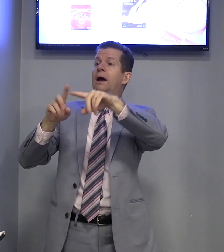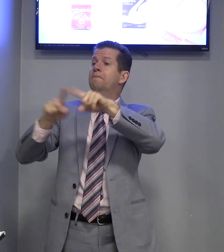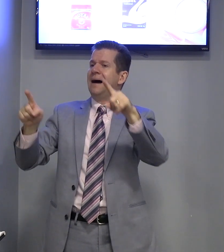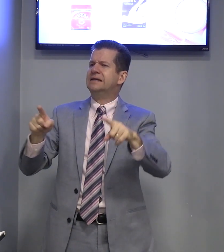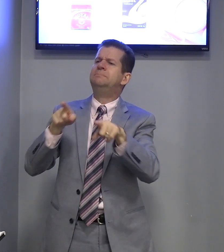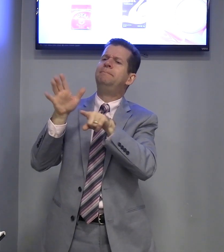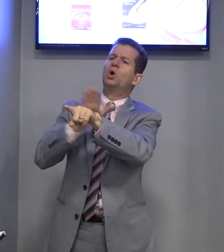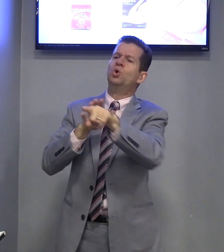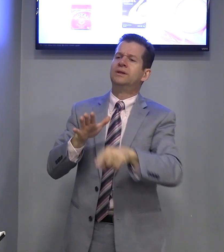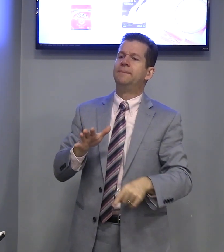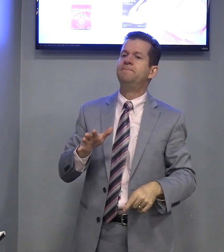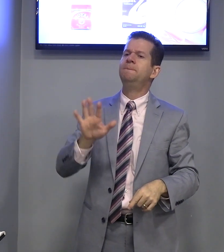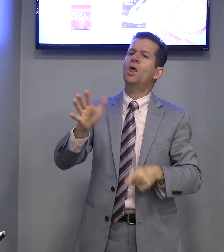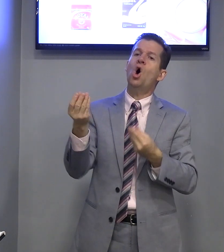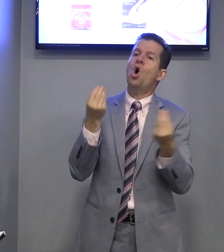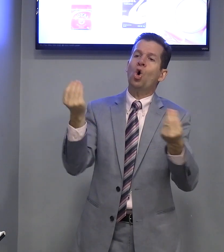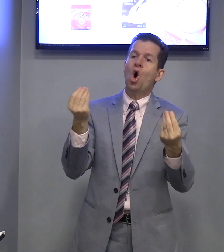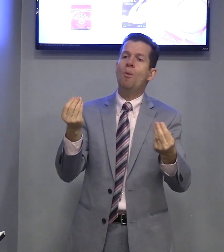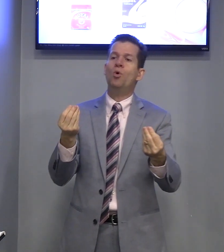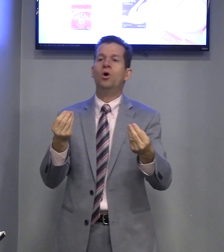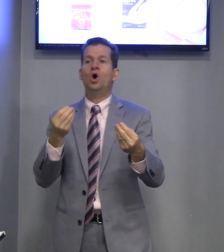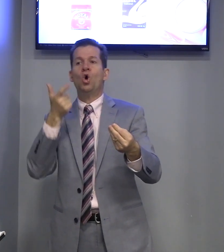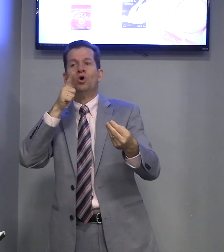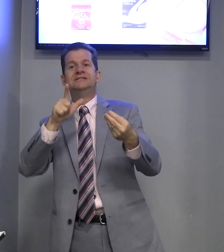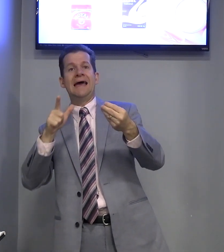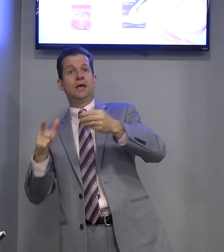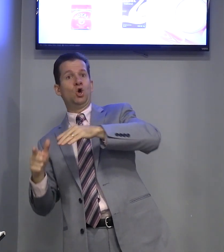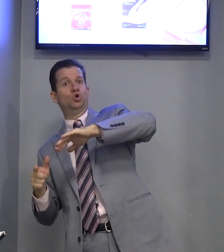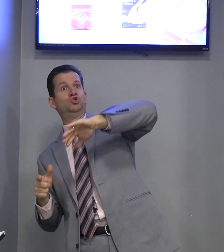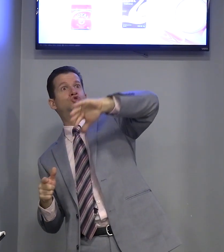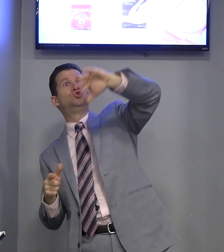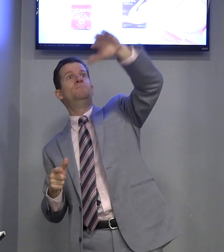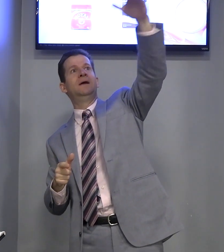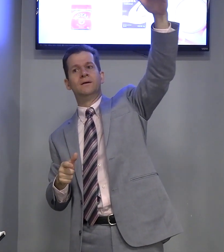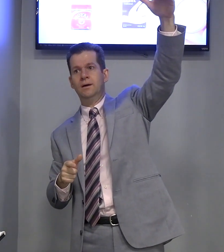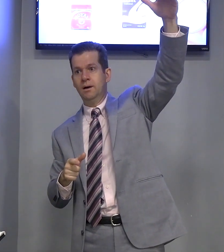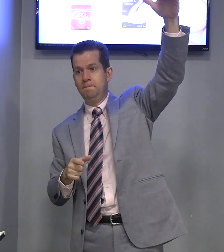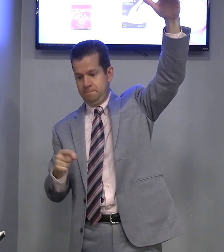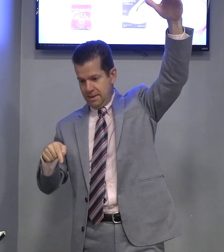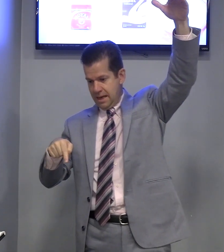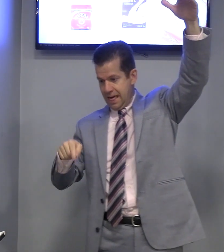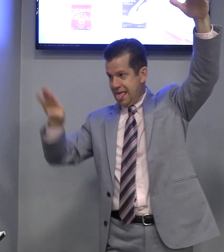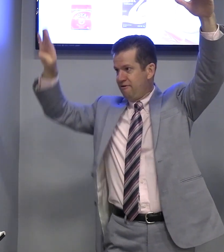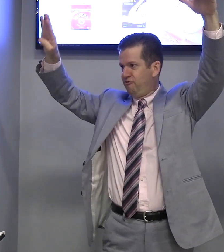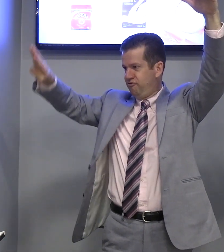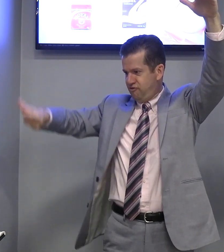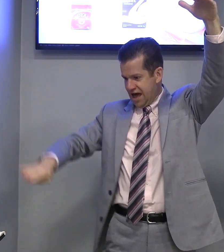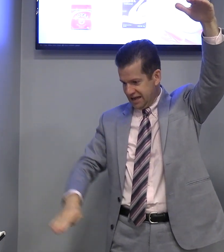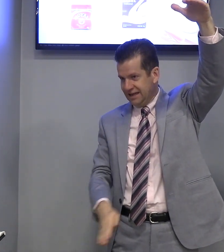Azul. Mas, pergunta. Como consegue subir? Vale.